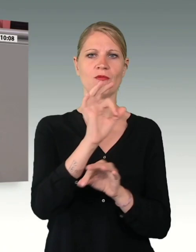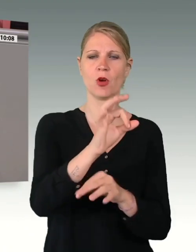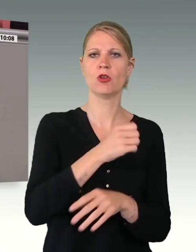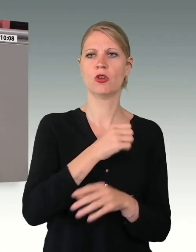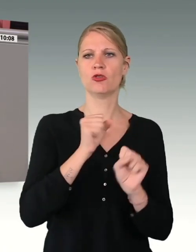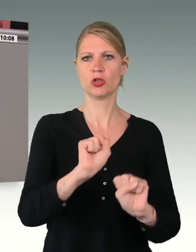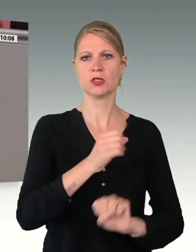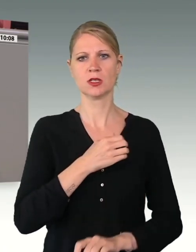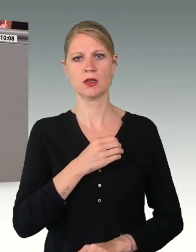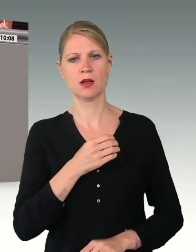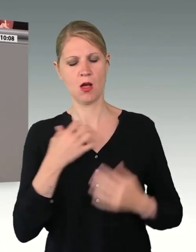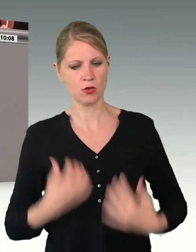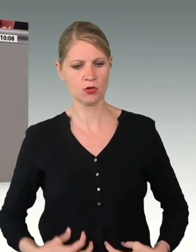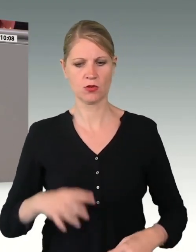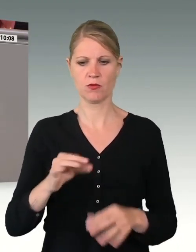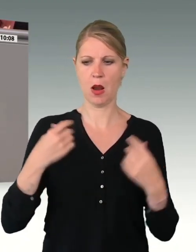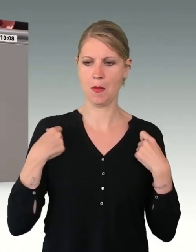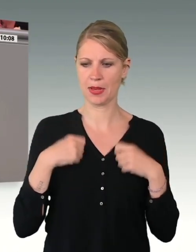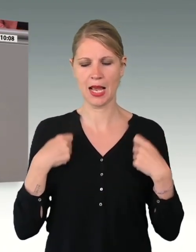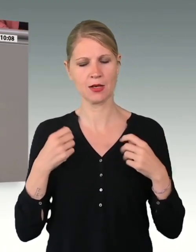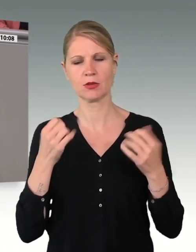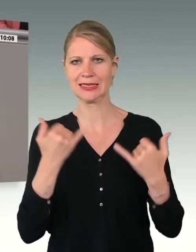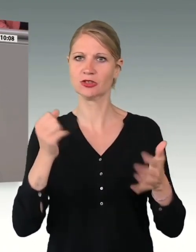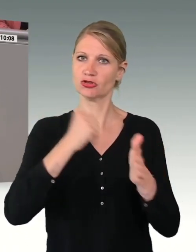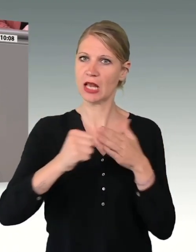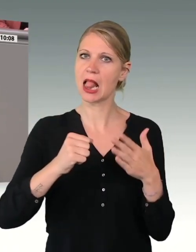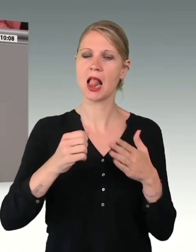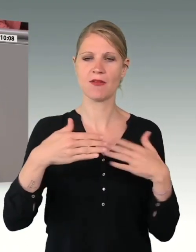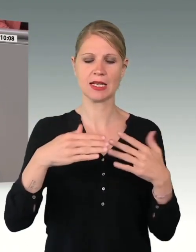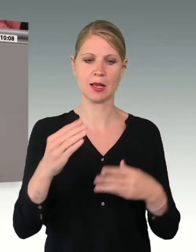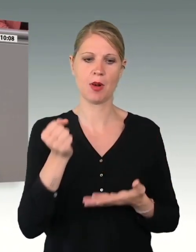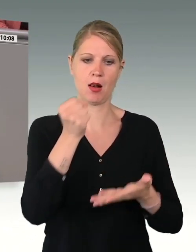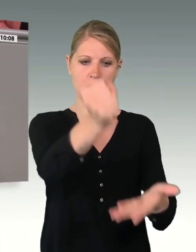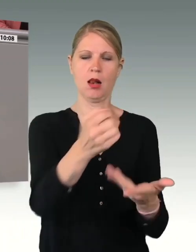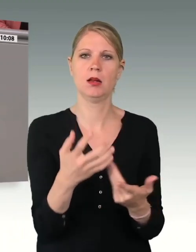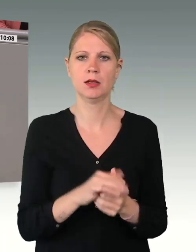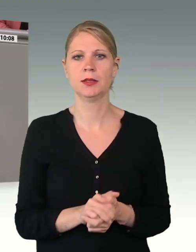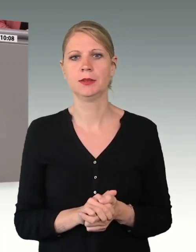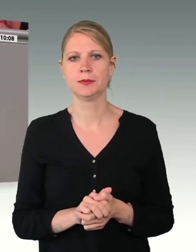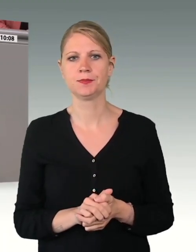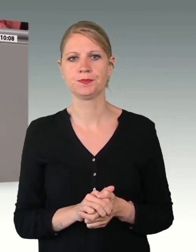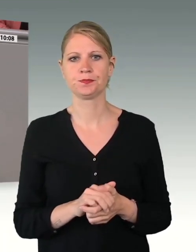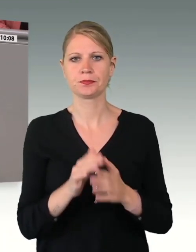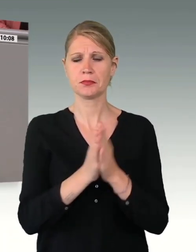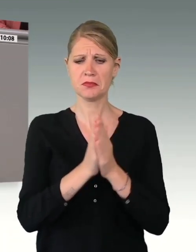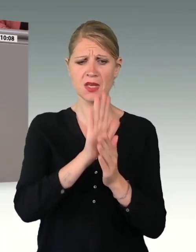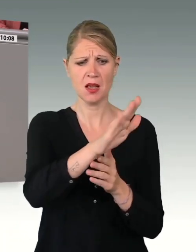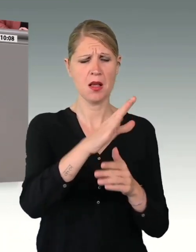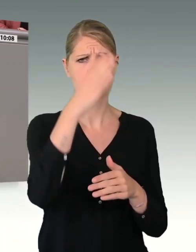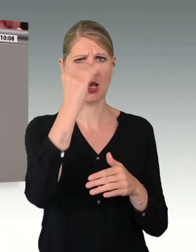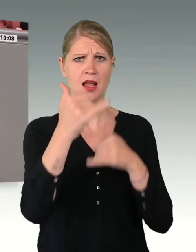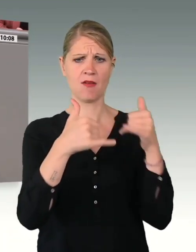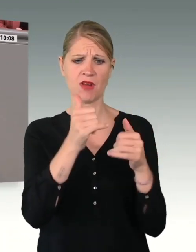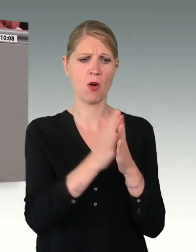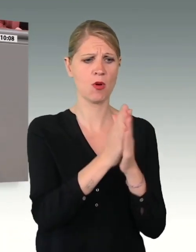Bekleidung jetzt schnell und flexibel bereitgestellt werden. Dies wird die Motivation der Männer und Frauen noch mal